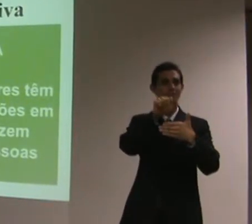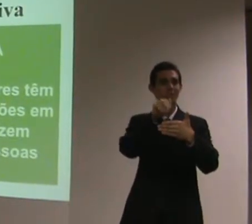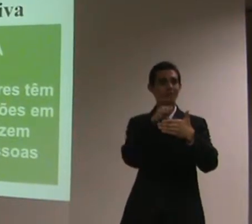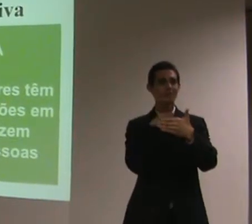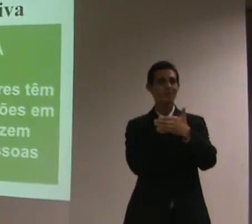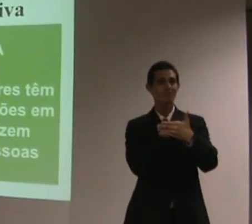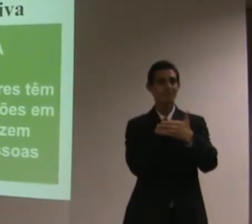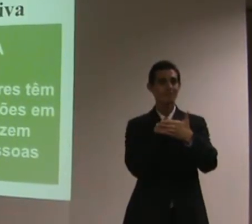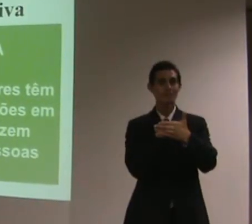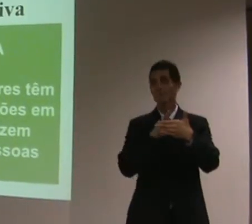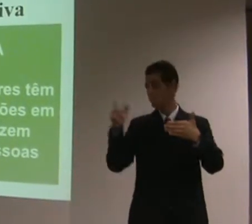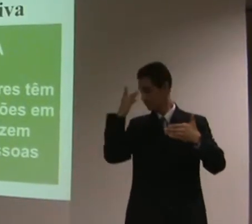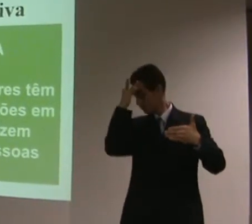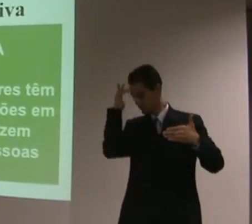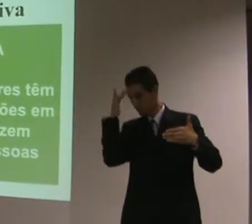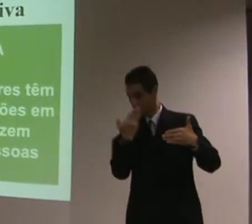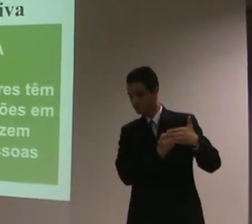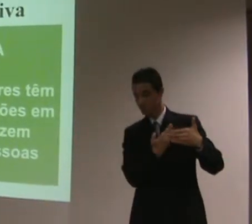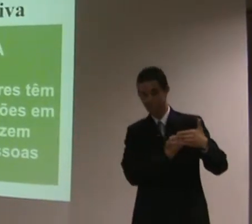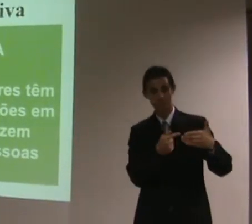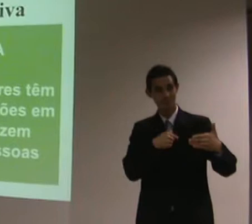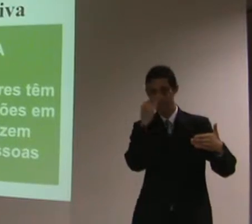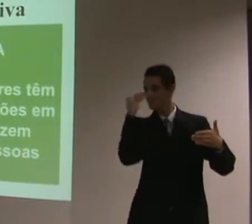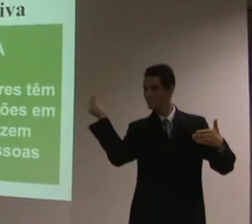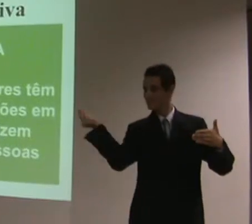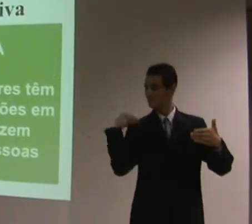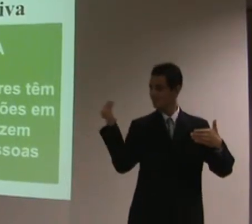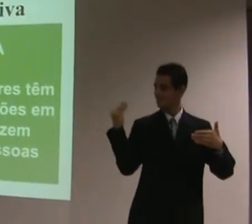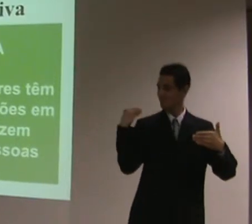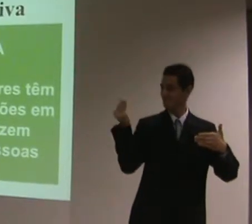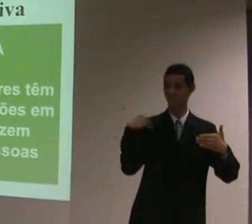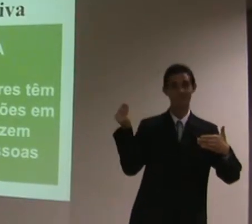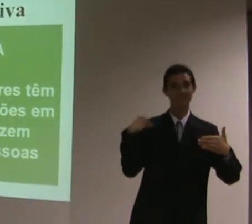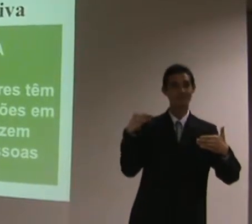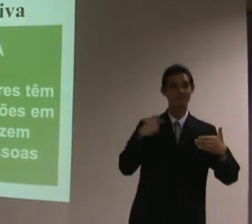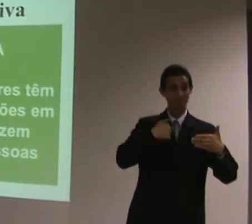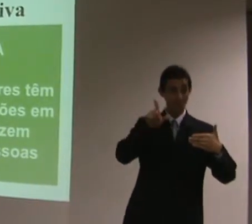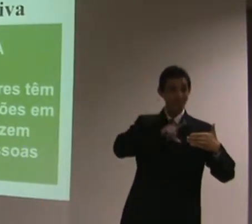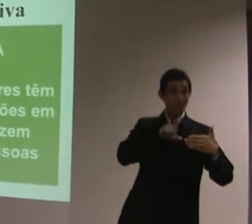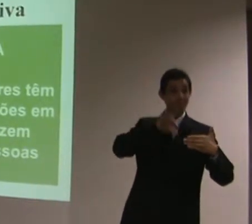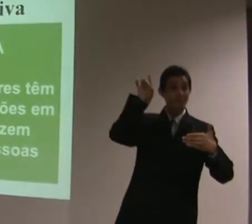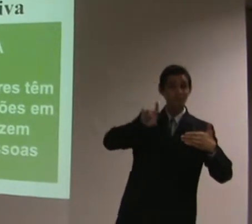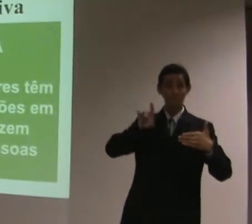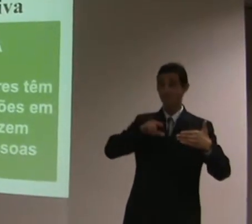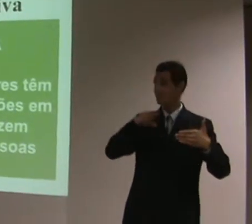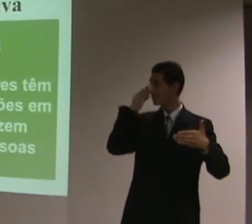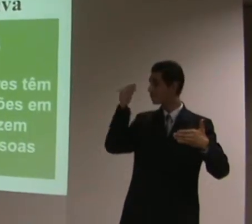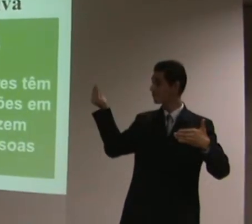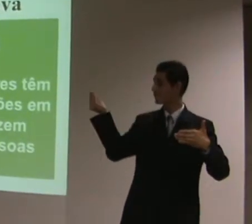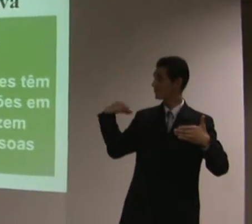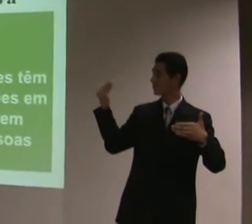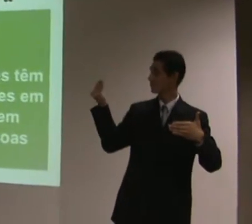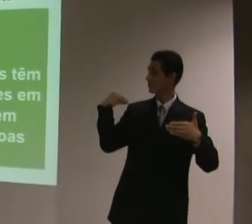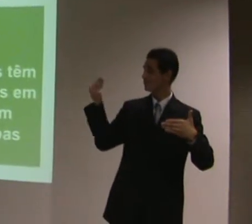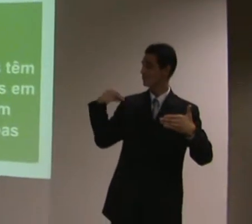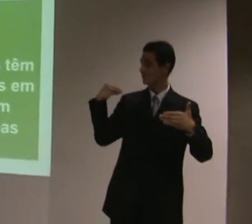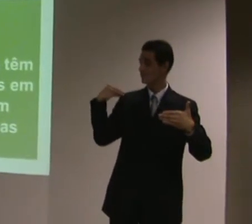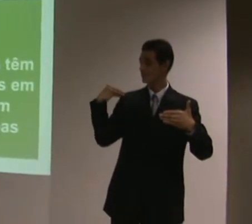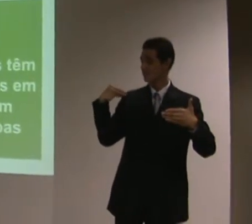deficiência, ignorando, vamos dizer, a dignidade